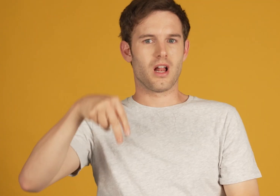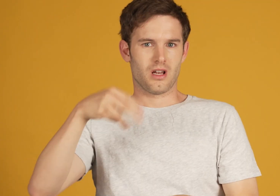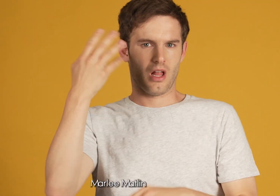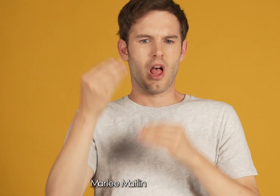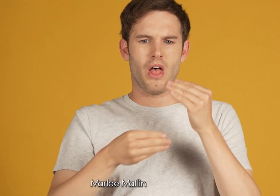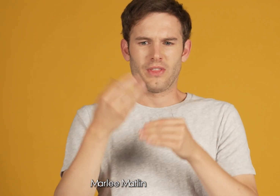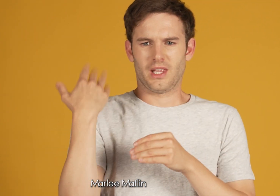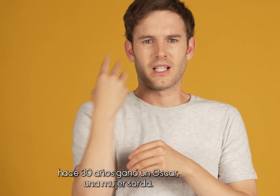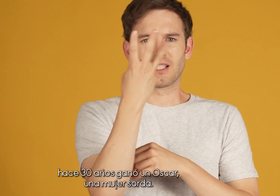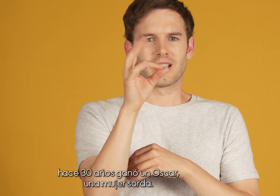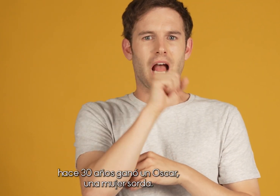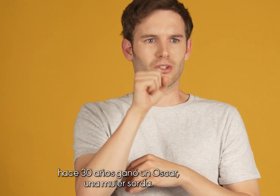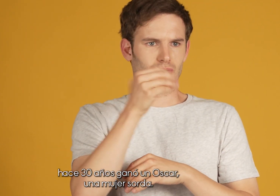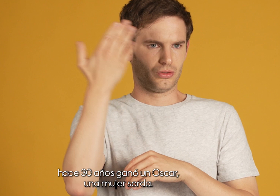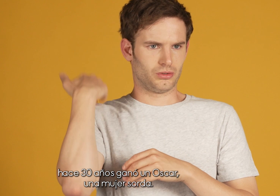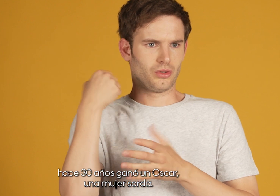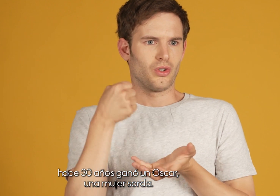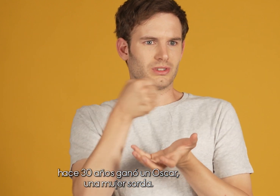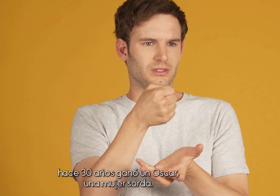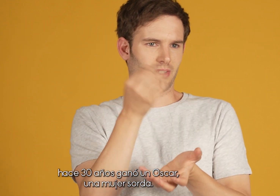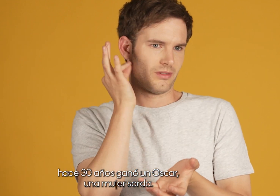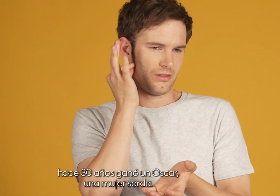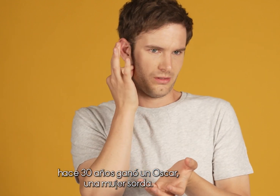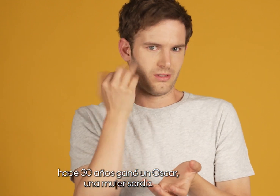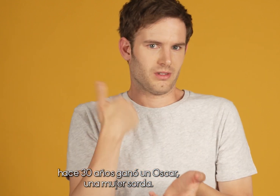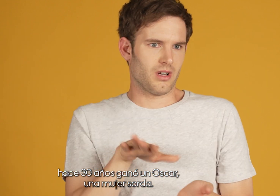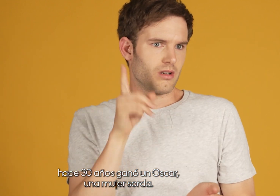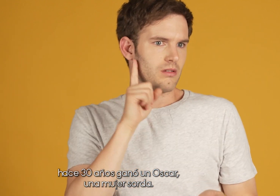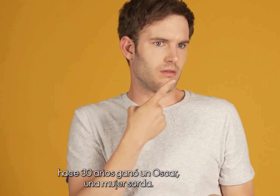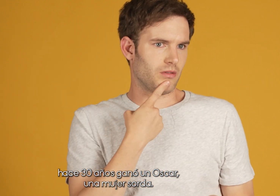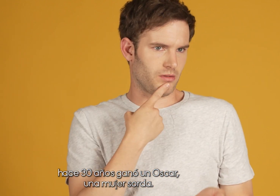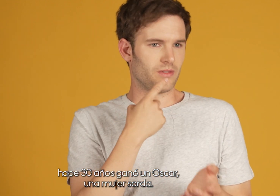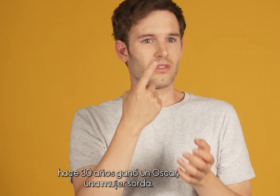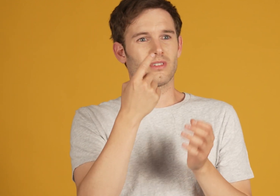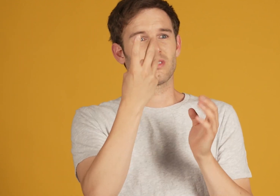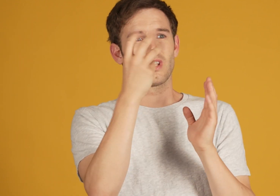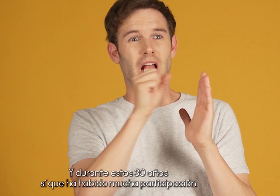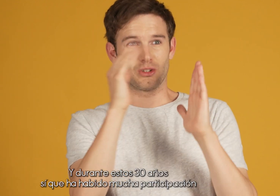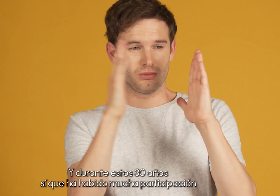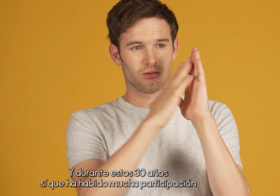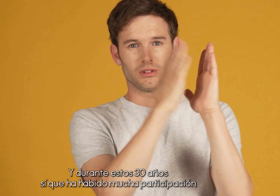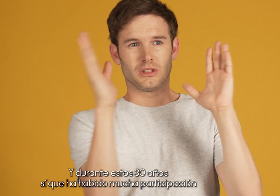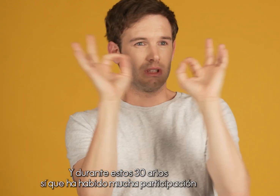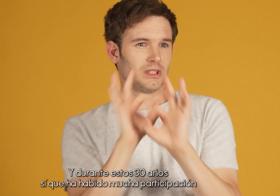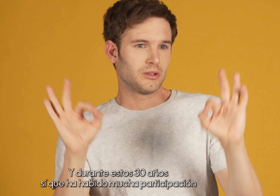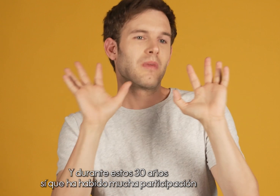Marlee Matlin hace 30 años ganó un Oscar, una mujer sorda. Y durante estos 30 años